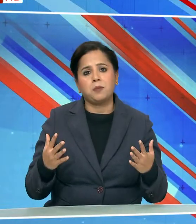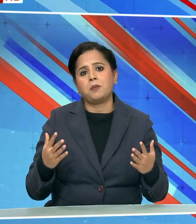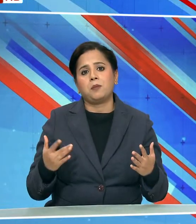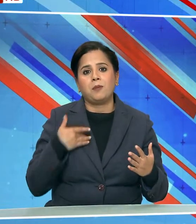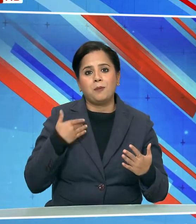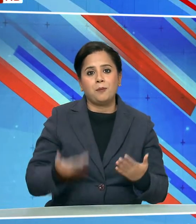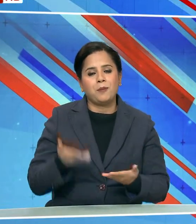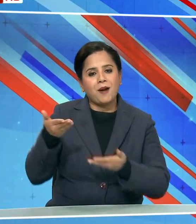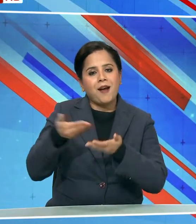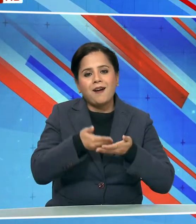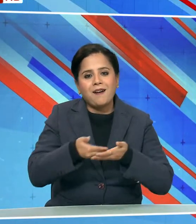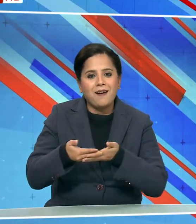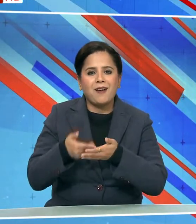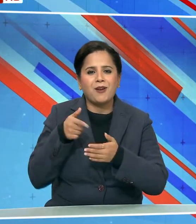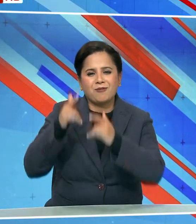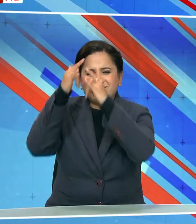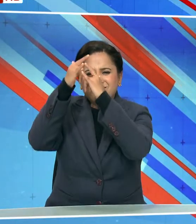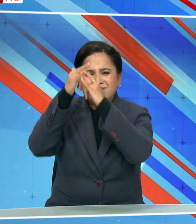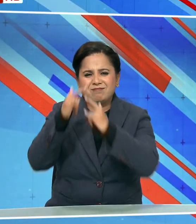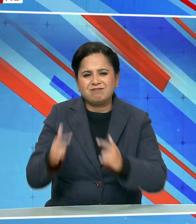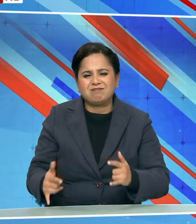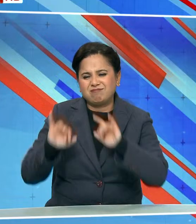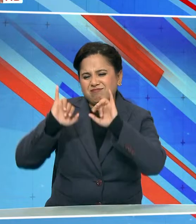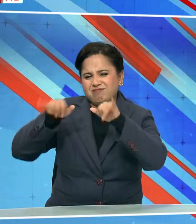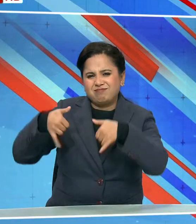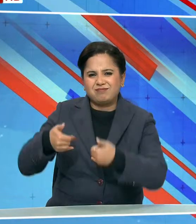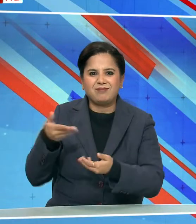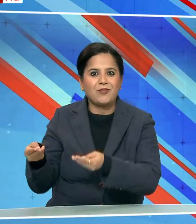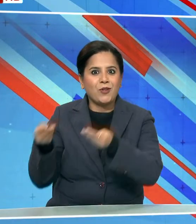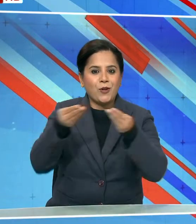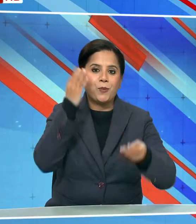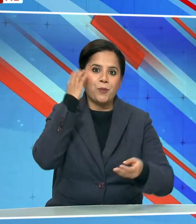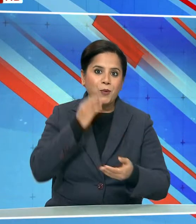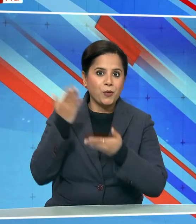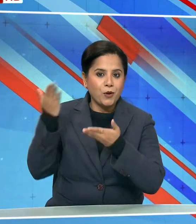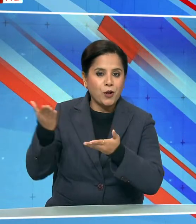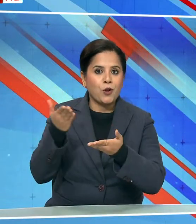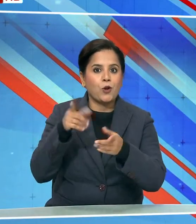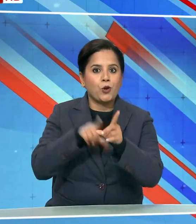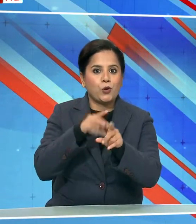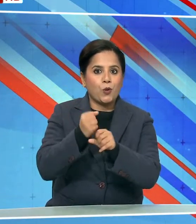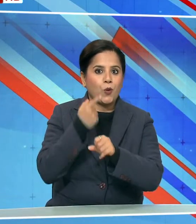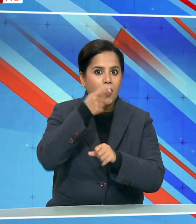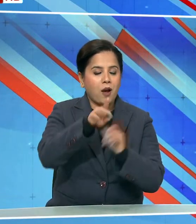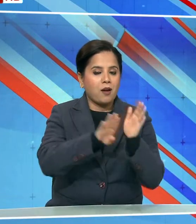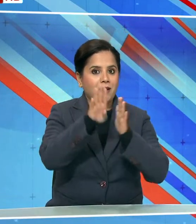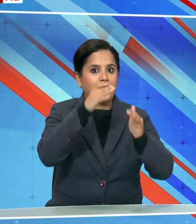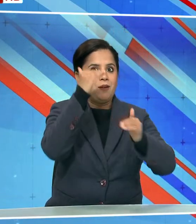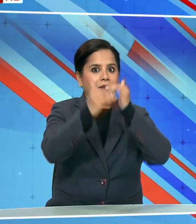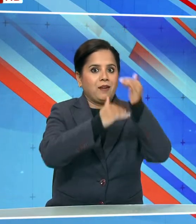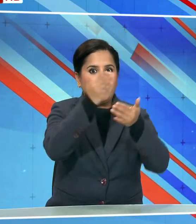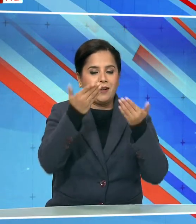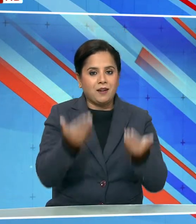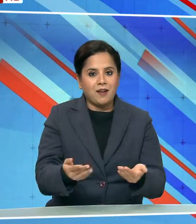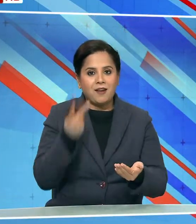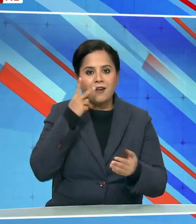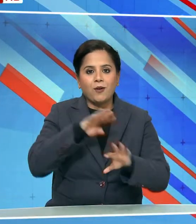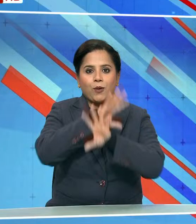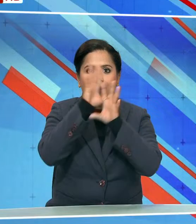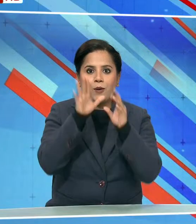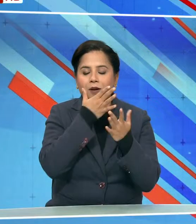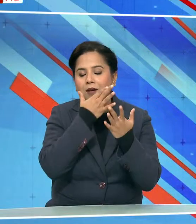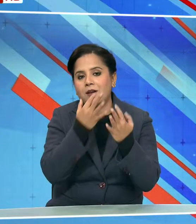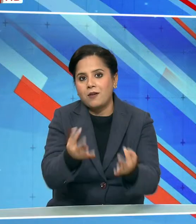राला पले तंबू उसमें रखते थे और मोदी जी के और योगी जी के विकास के वज़े से ये पूरा इतना